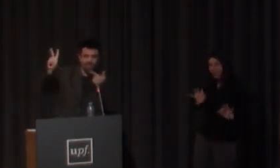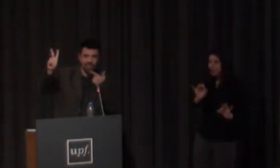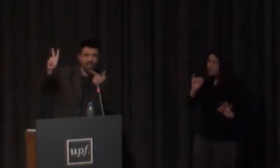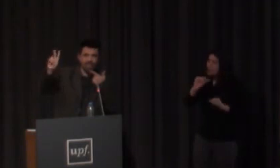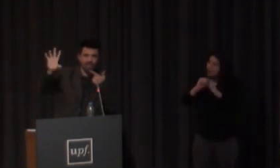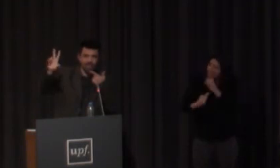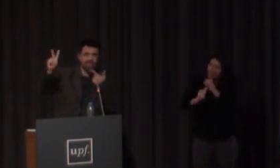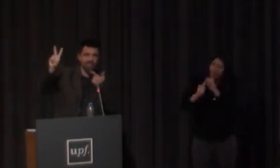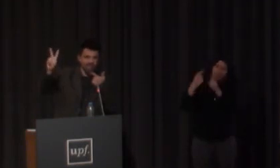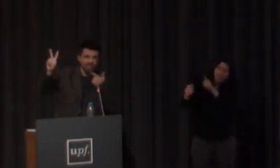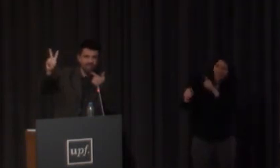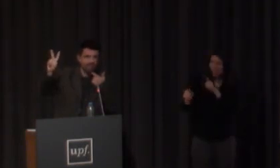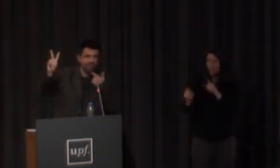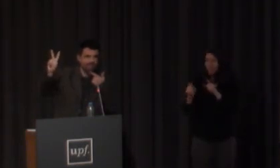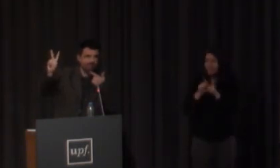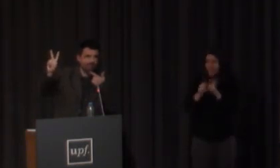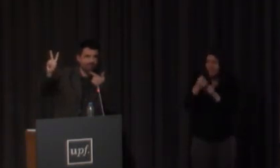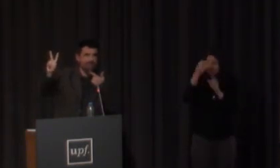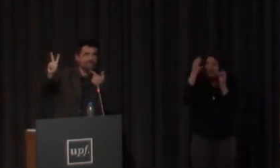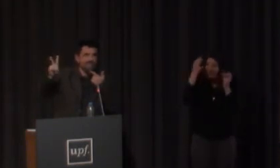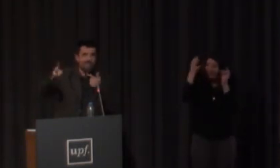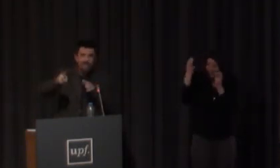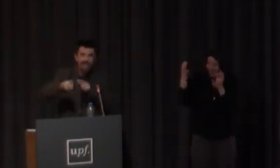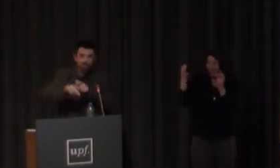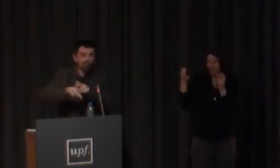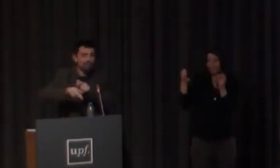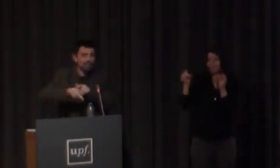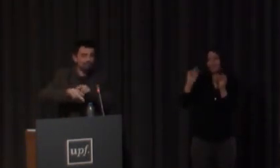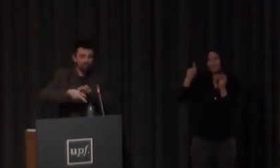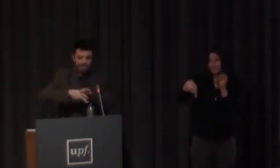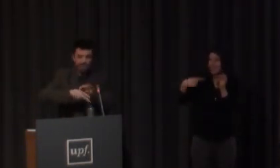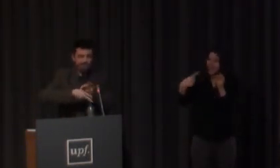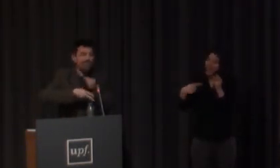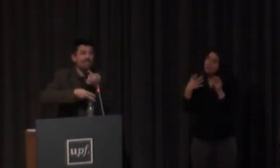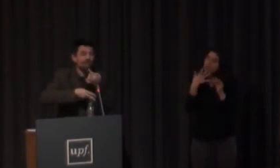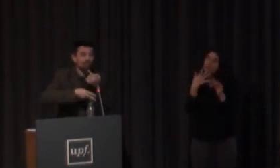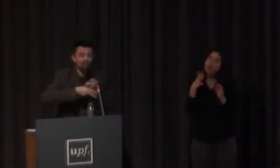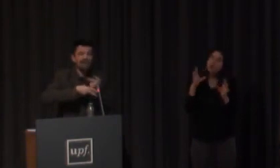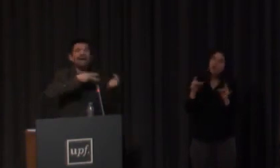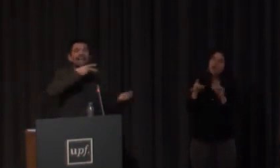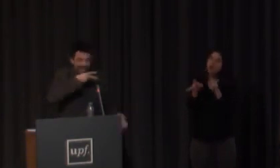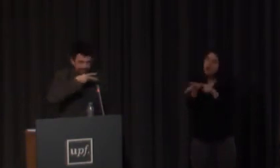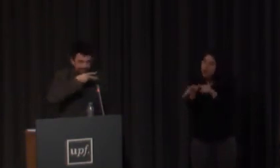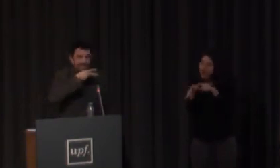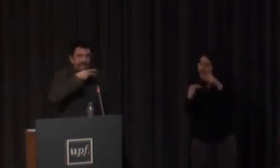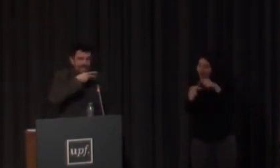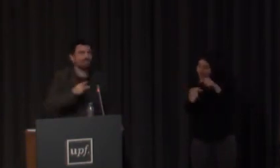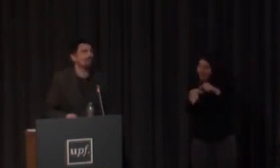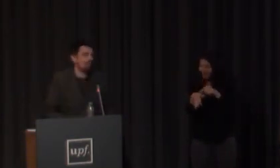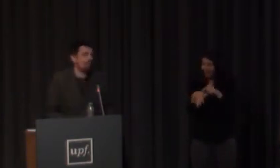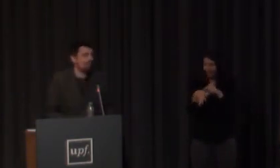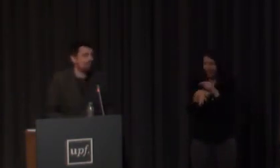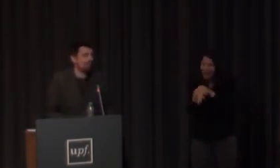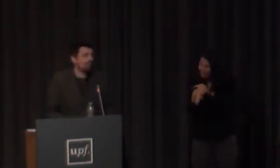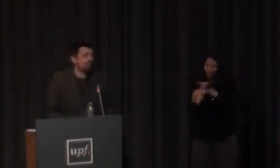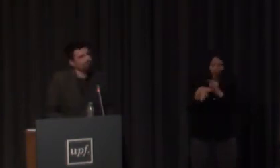es esta ni esta ni esta es esta ¿de acuerdo? y hay un contacto de la barbilla justo aquí y ahí ya se